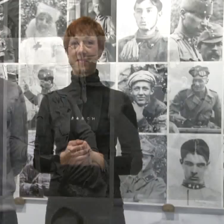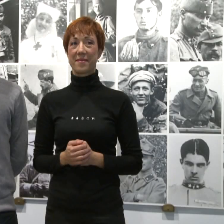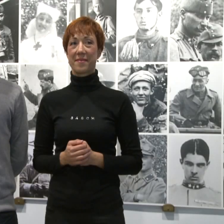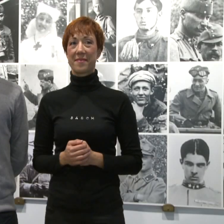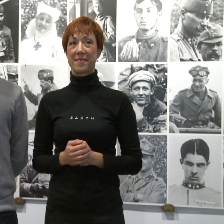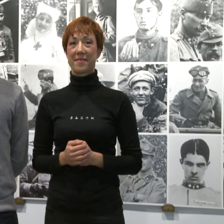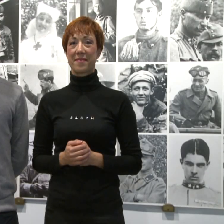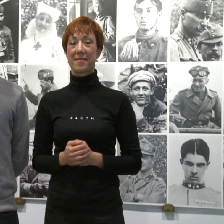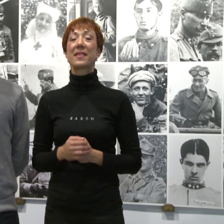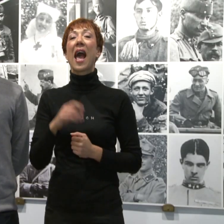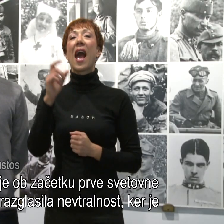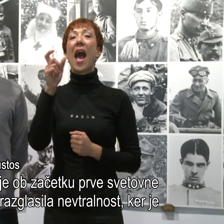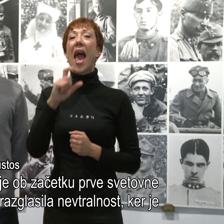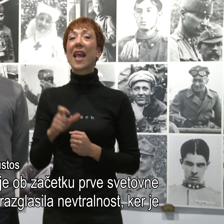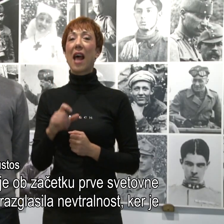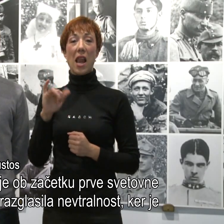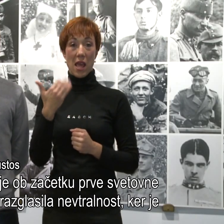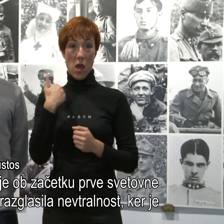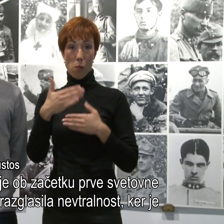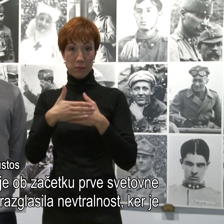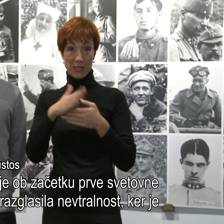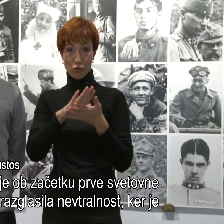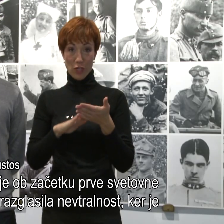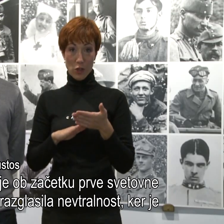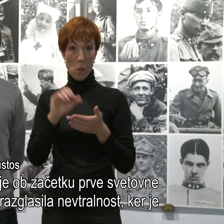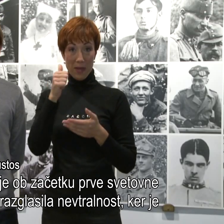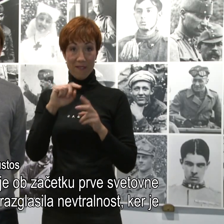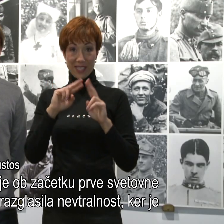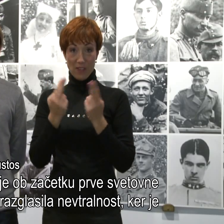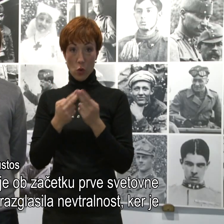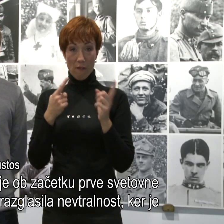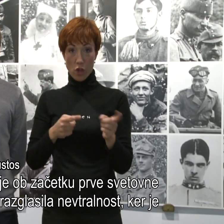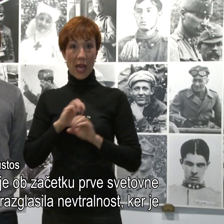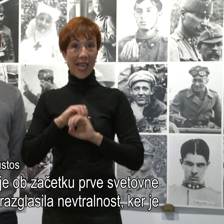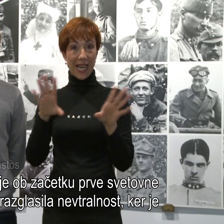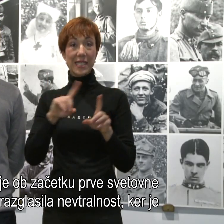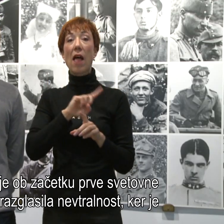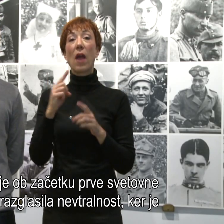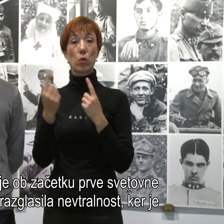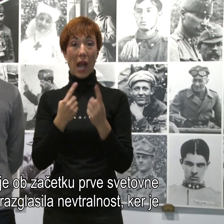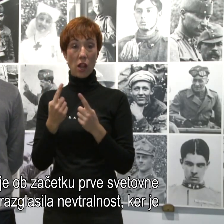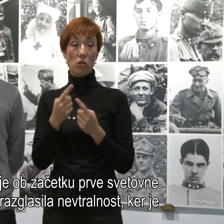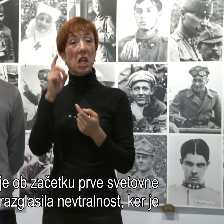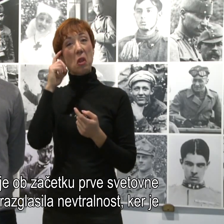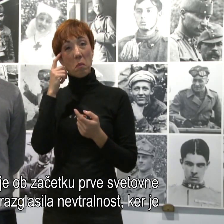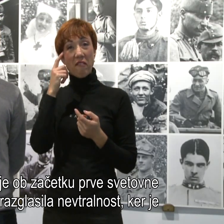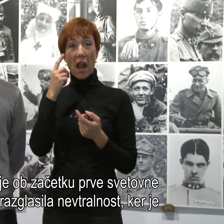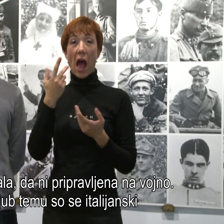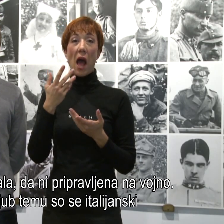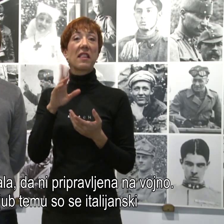Italija je ob začetku Prve svetovne vojne razglasila neutralnost, saj je domnevala, da ni pripravljena na